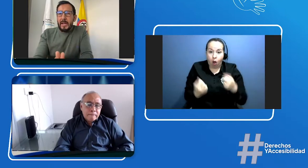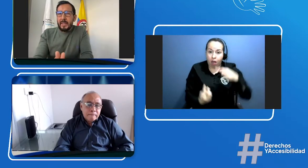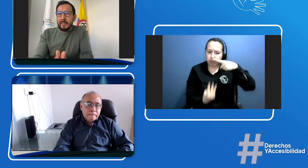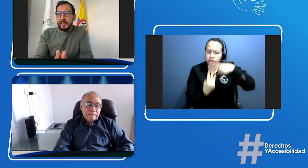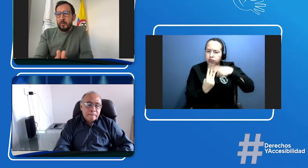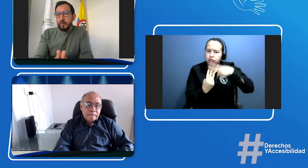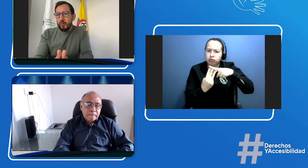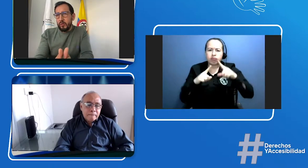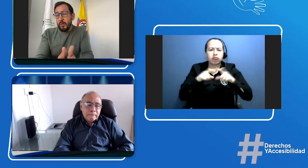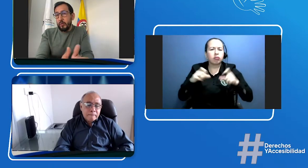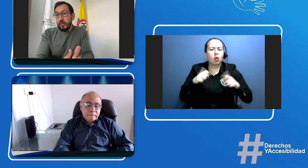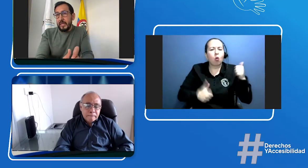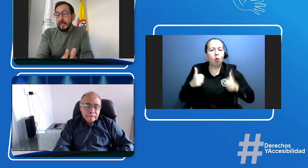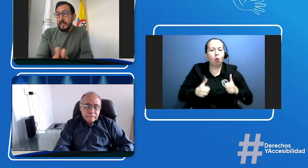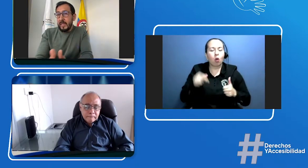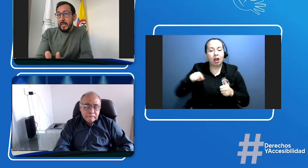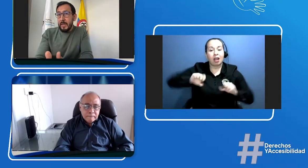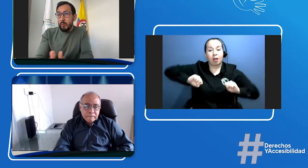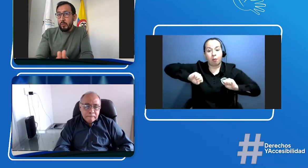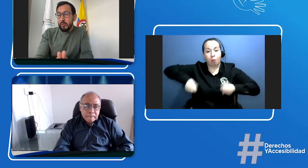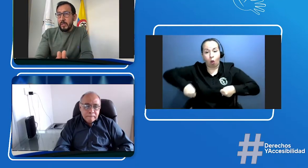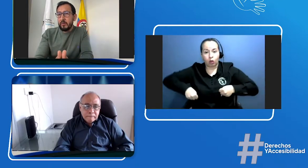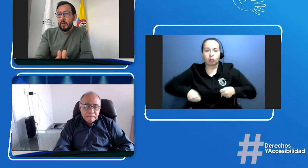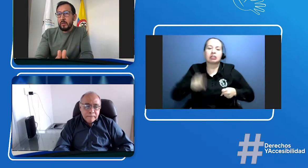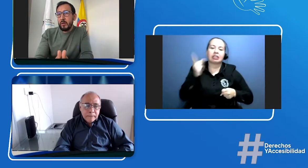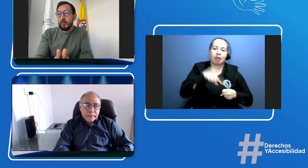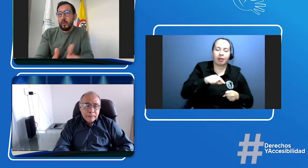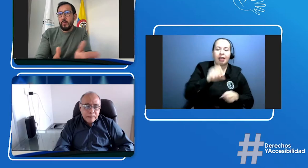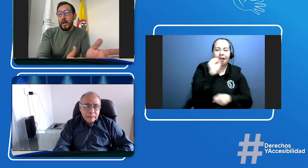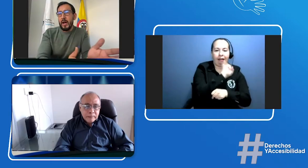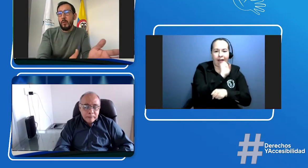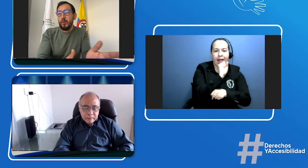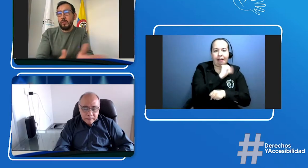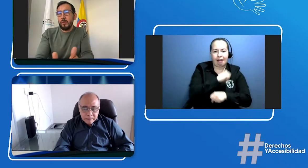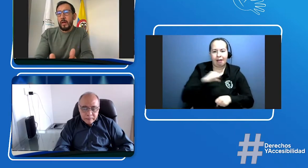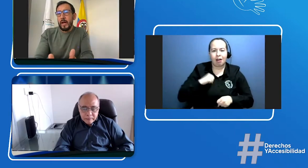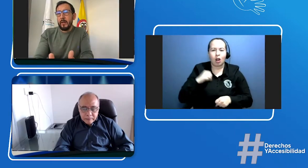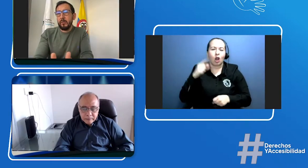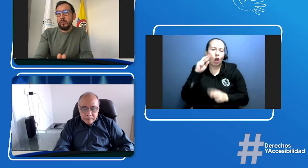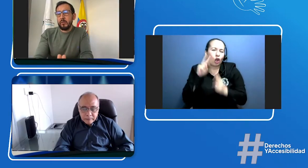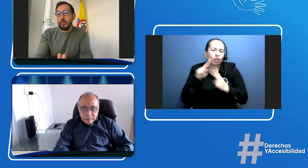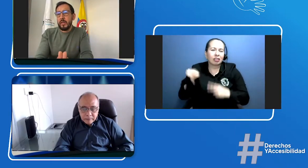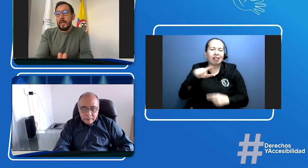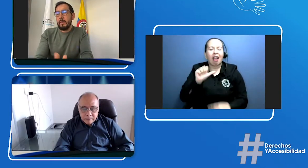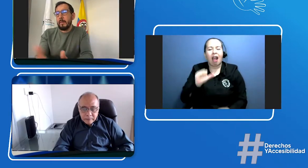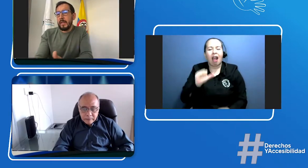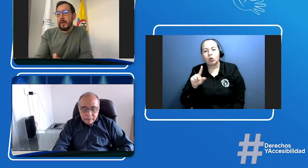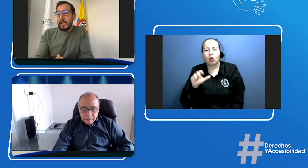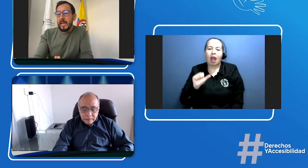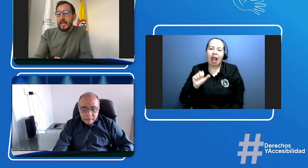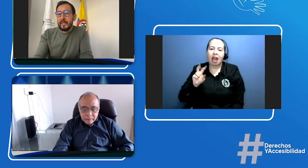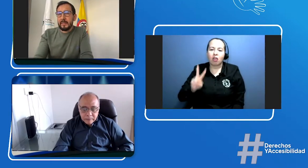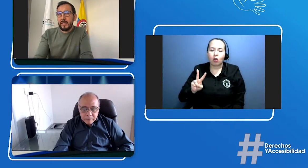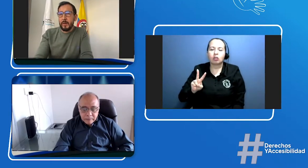licencias de conducción de motocicletas y vehículos, las que ustedes conocen como A1, A2 y categoría de licencias B1.